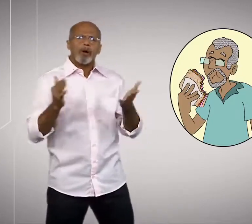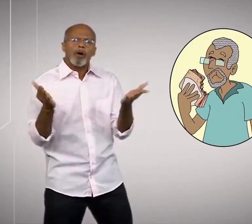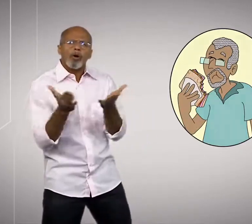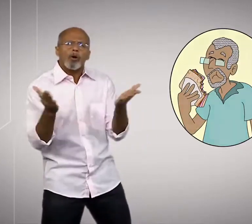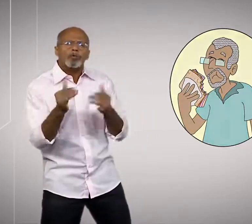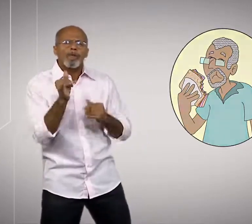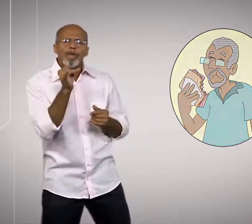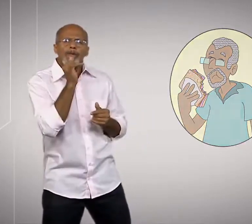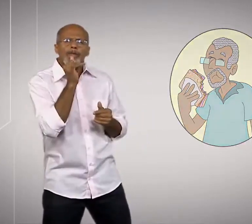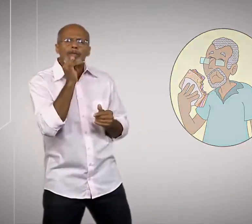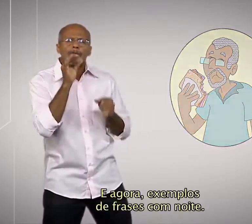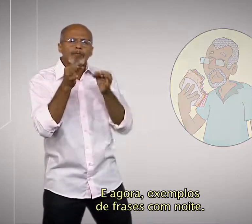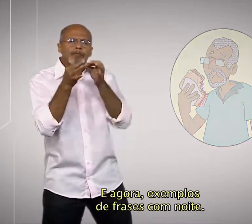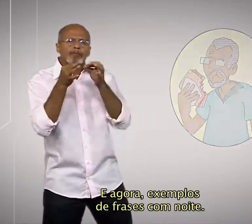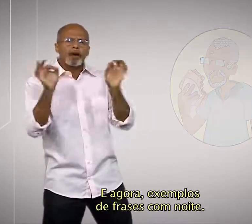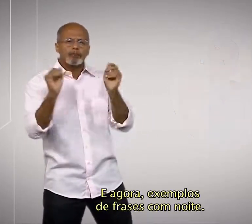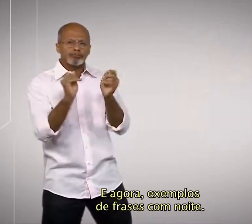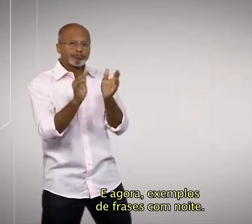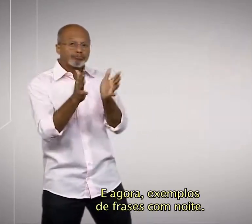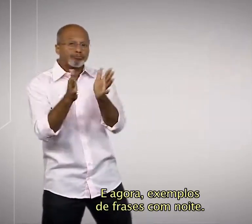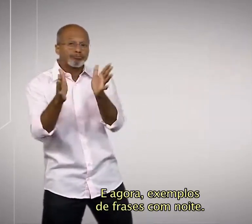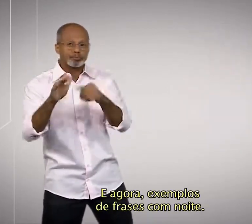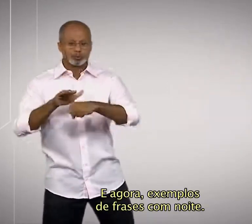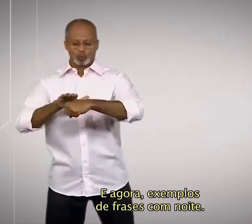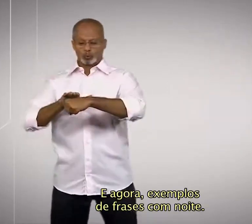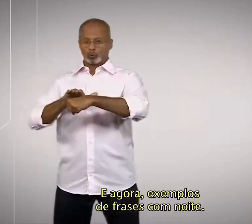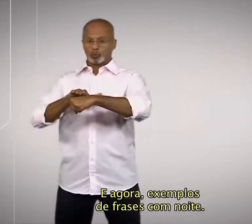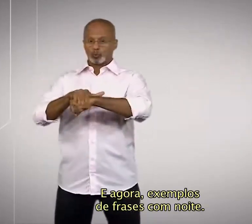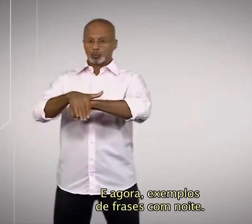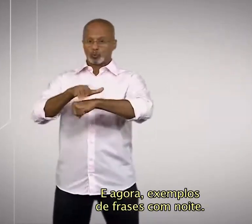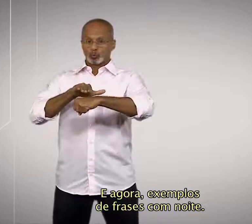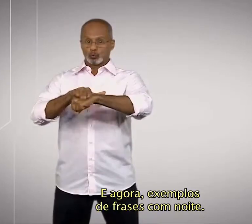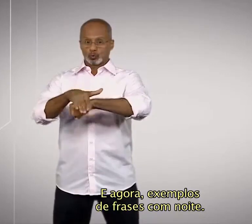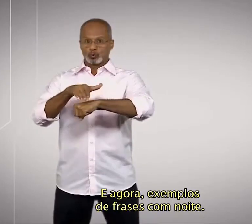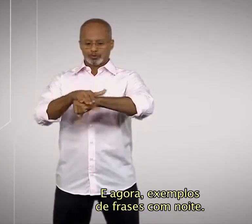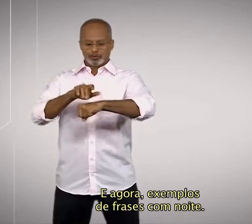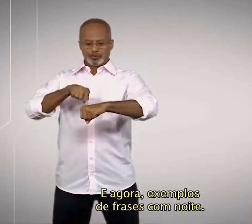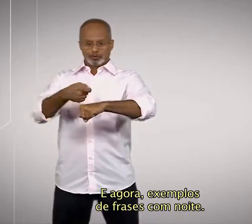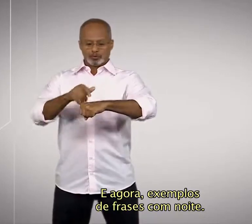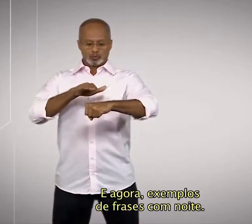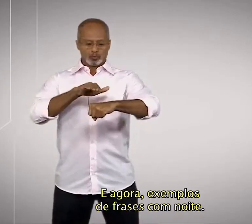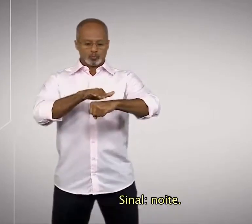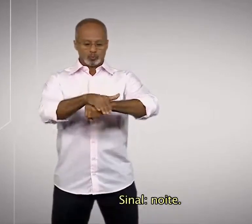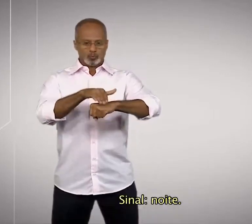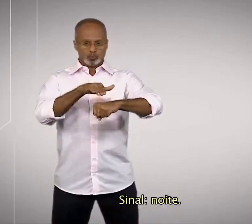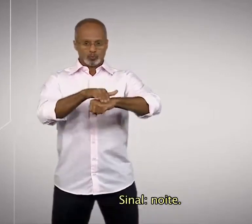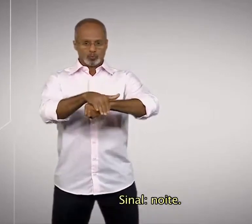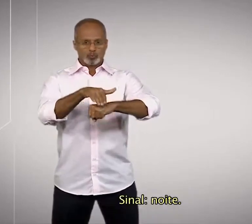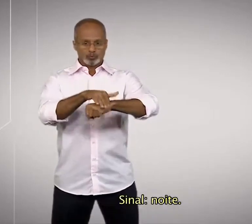E agora, exemplos de frases com noite. Sinal, noite.